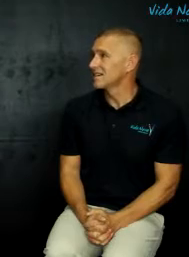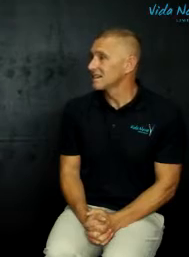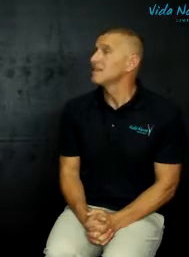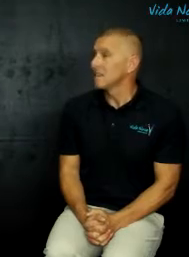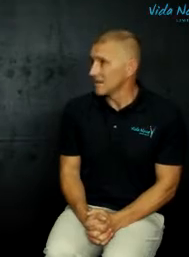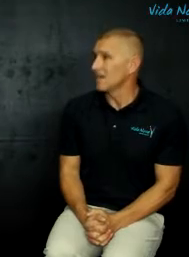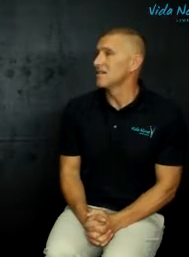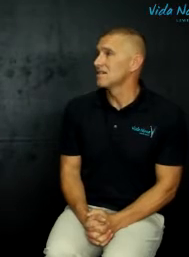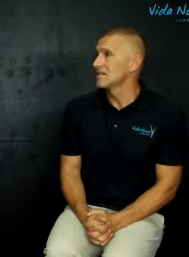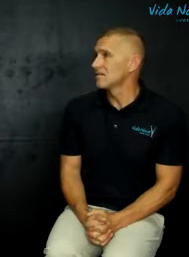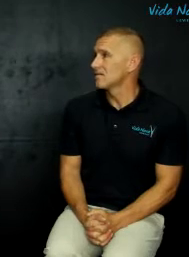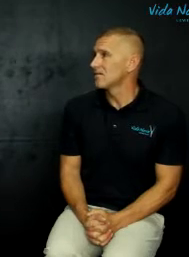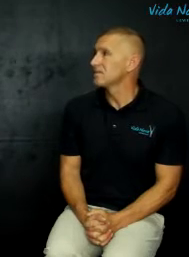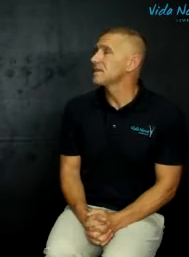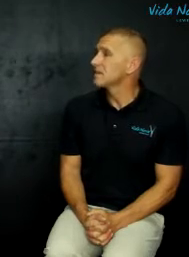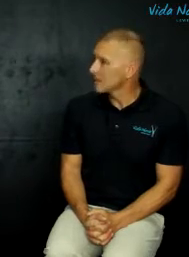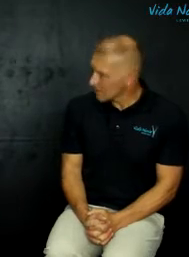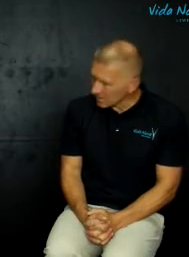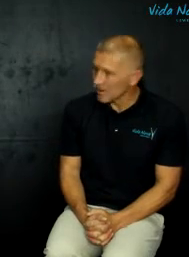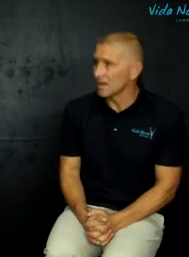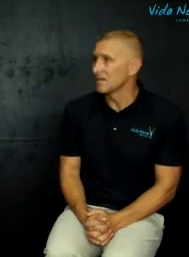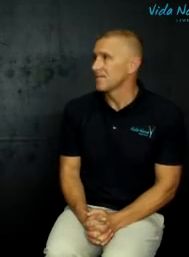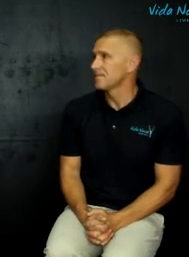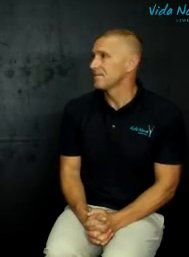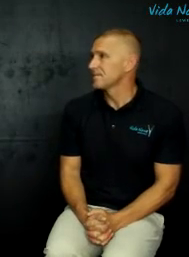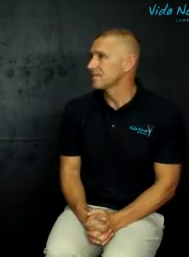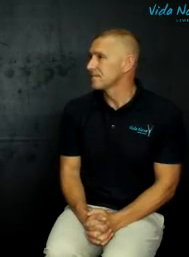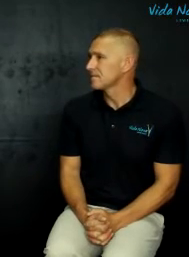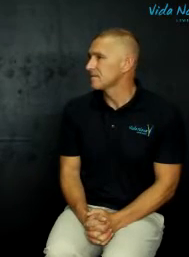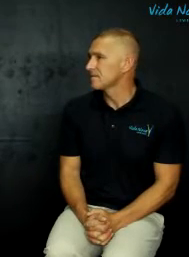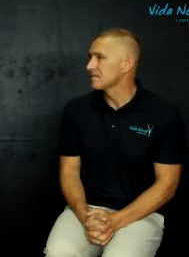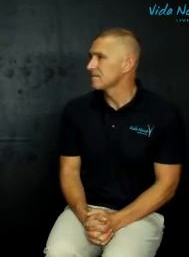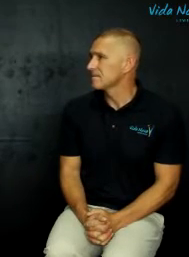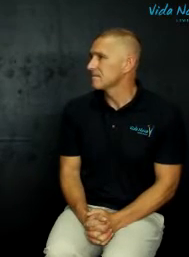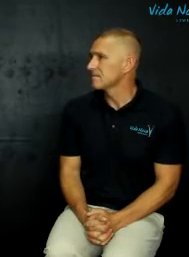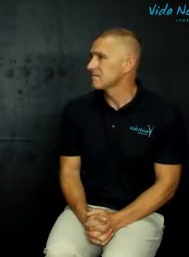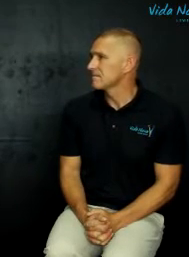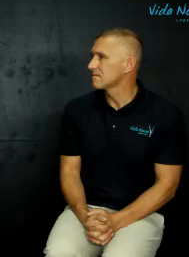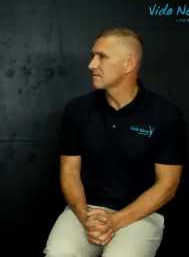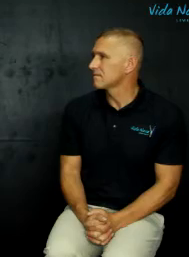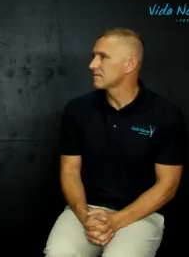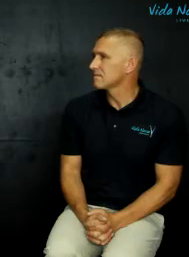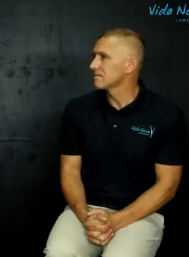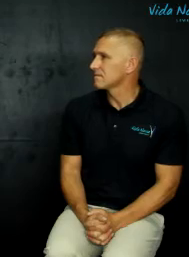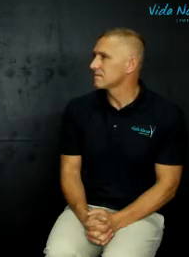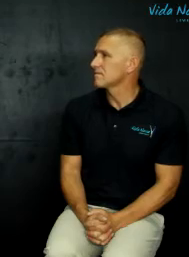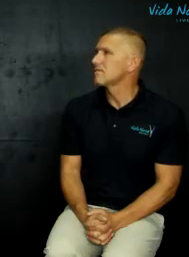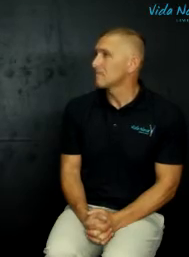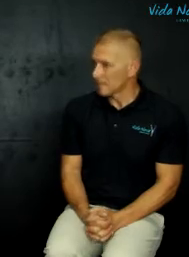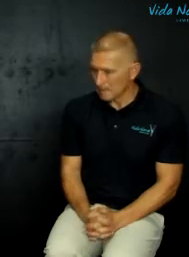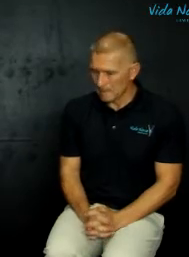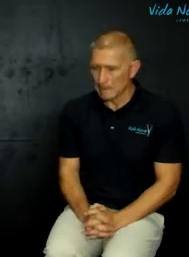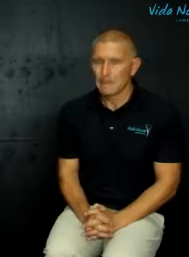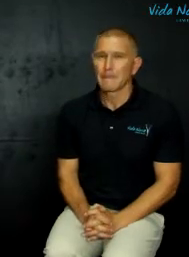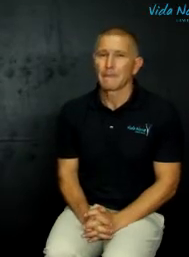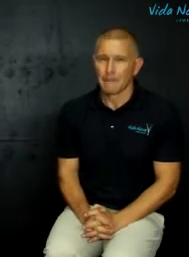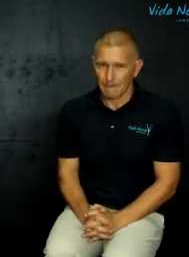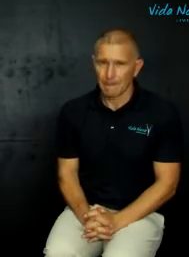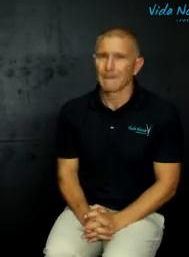die 6 weke so elke ou kan nou weer begin maar die verantwoordelikheid stop nie eindelijk net by wat wil jy vir jouself doen nie dis baie belangrikheid mys besef